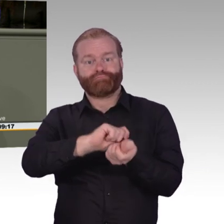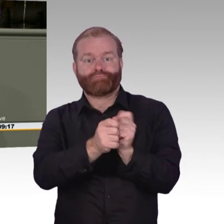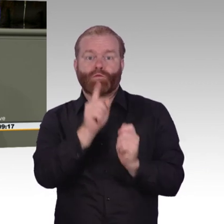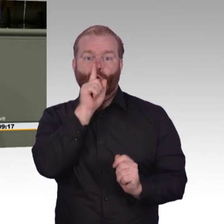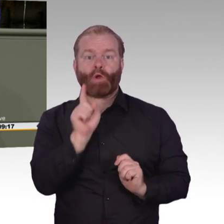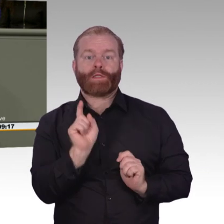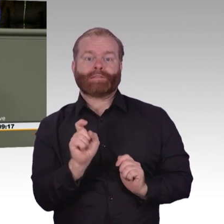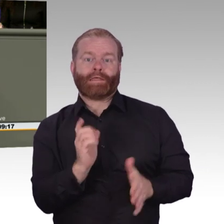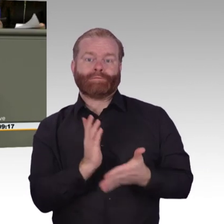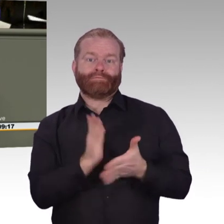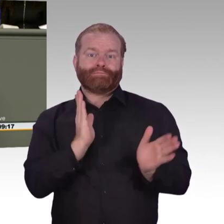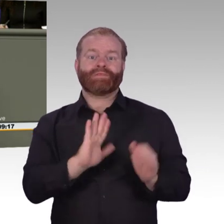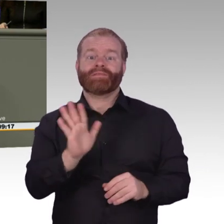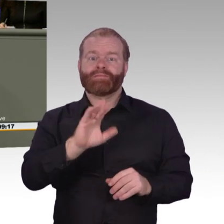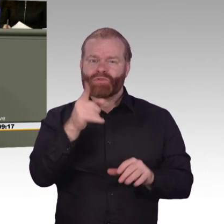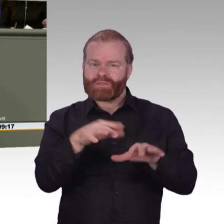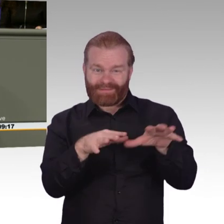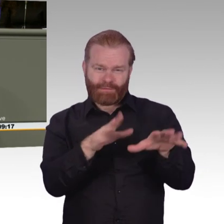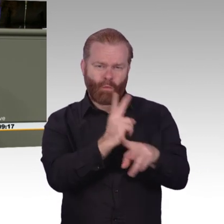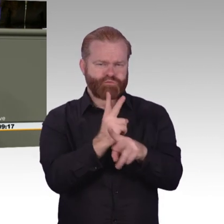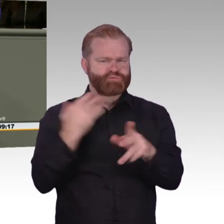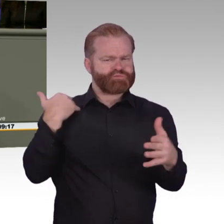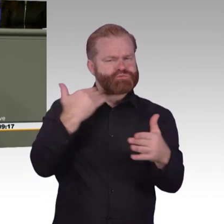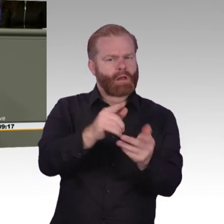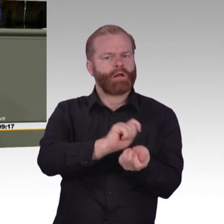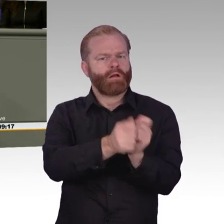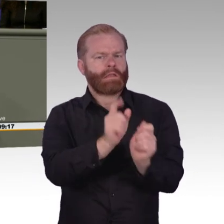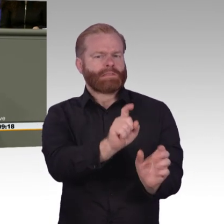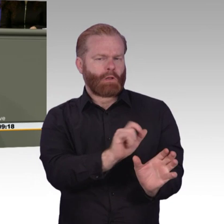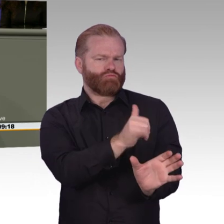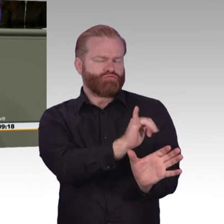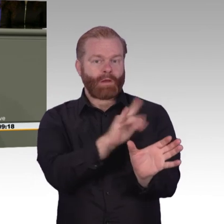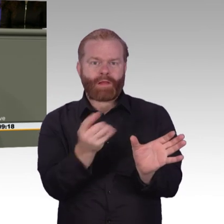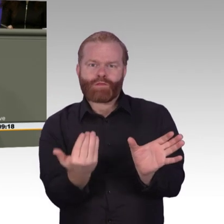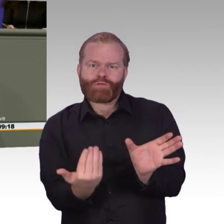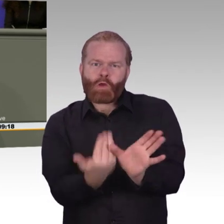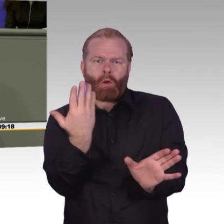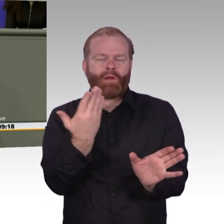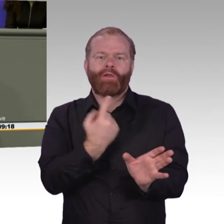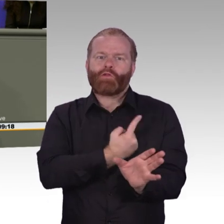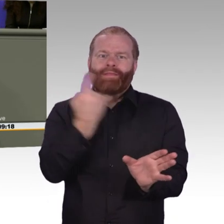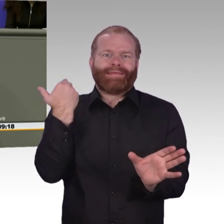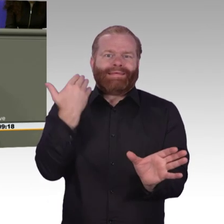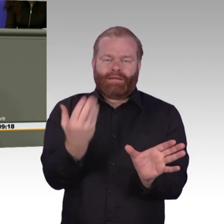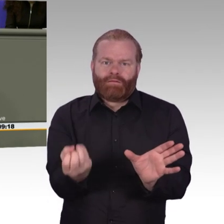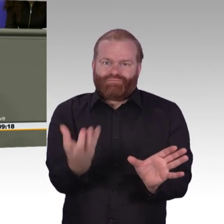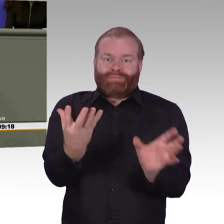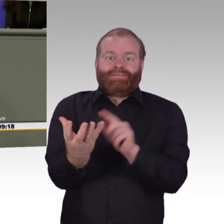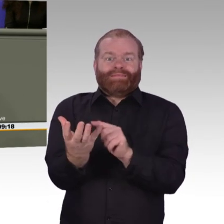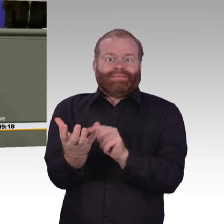vorgestellt. Und die Enquete KI wurde hier im Deutschen Bundestag ins Leben gerufen. Die KI-Strategie hat eine zentrale Bedeutung für Deutschlands Zukunft.